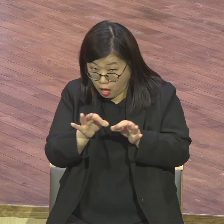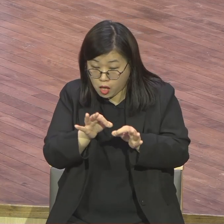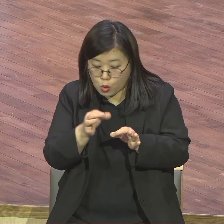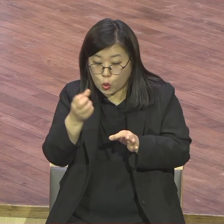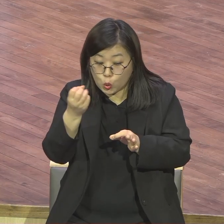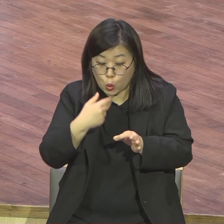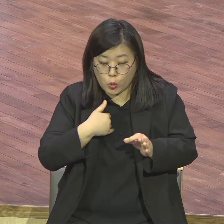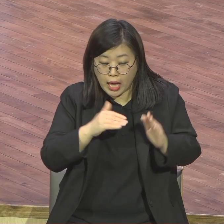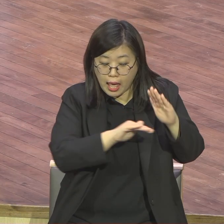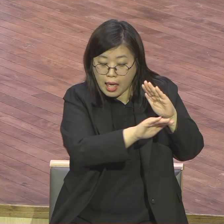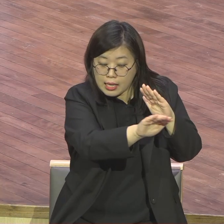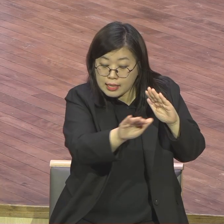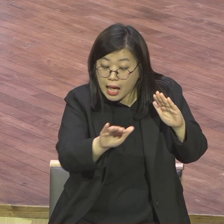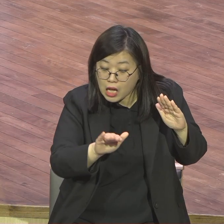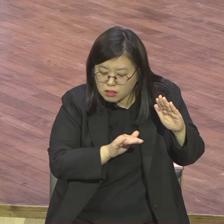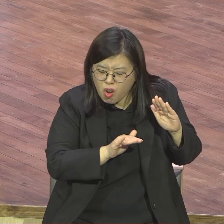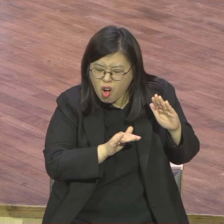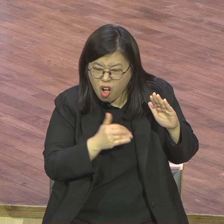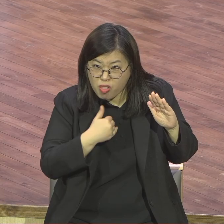흔만 응답을 허락하여 주옵사사